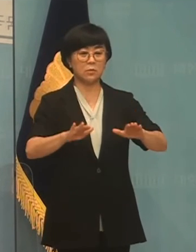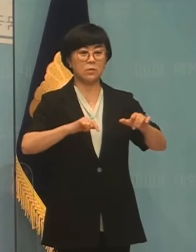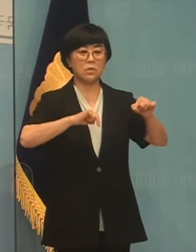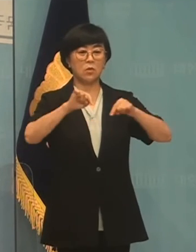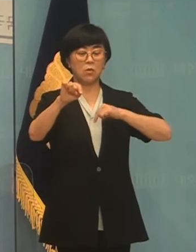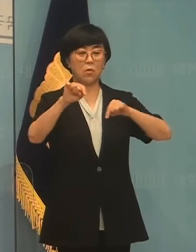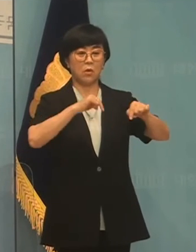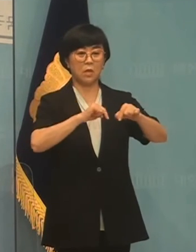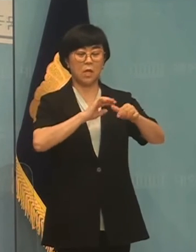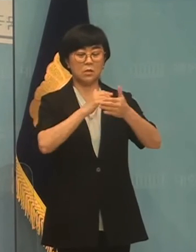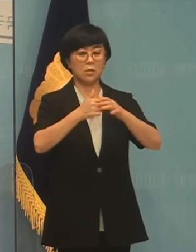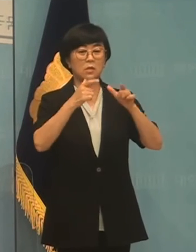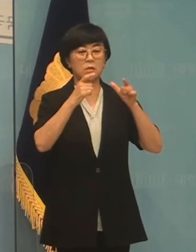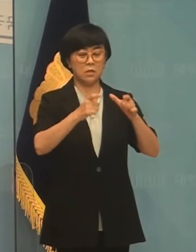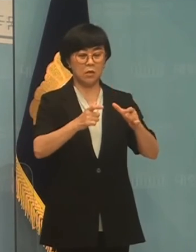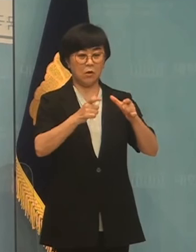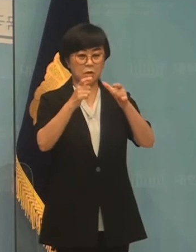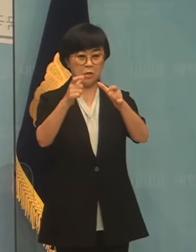시 위치 정치 정국의